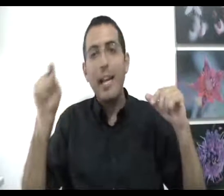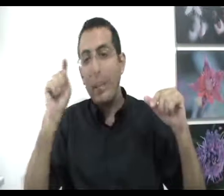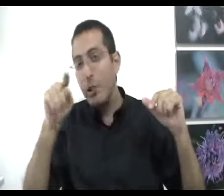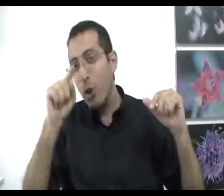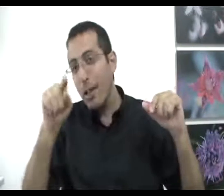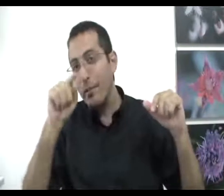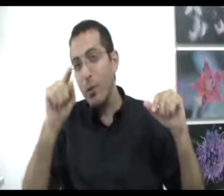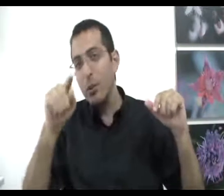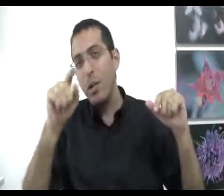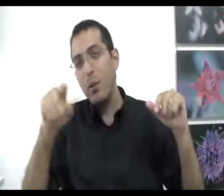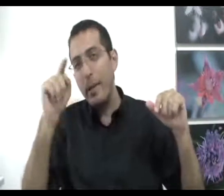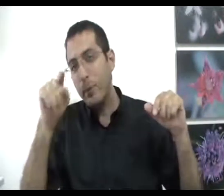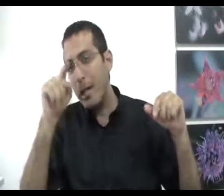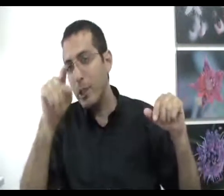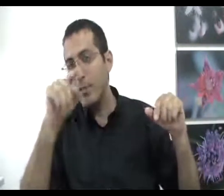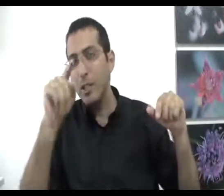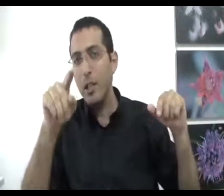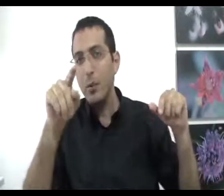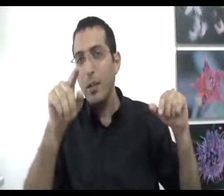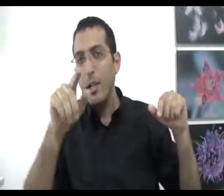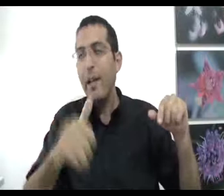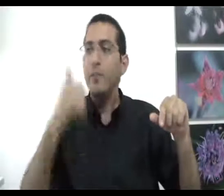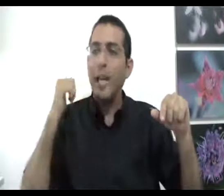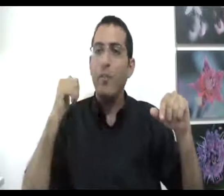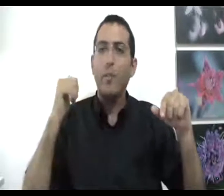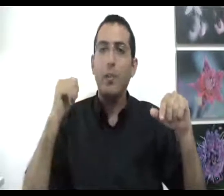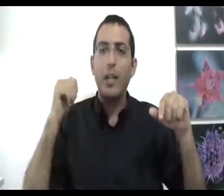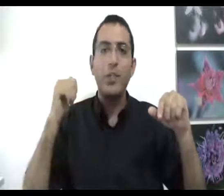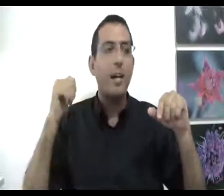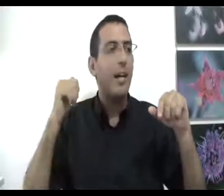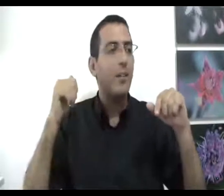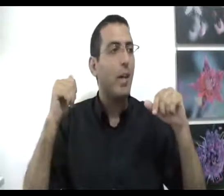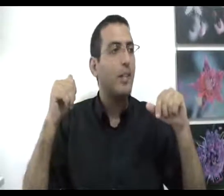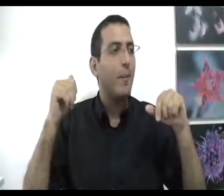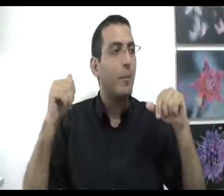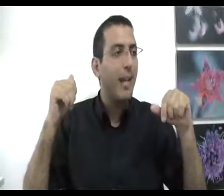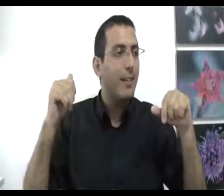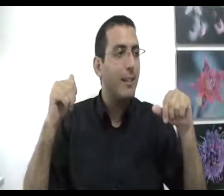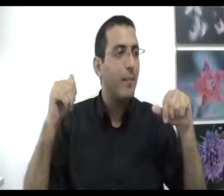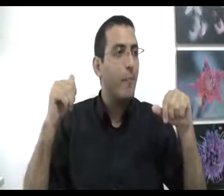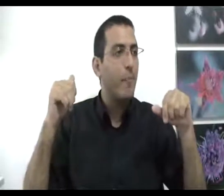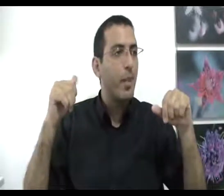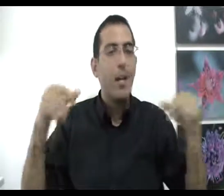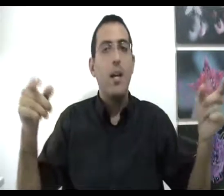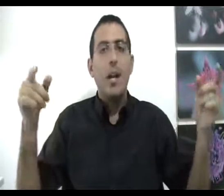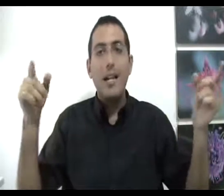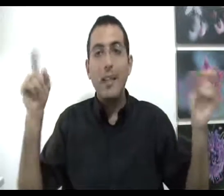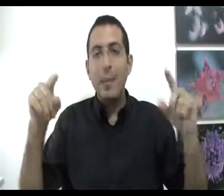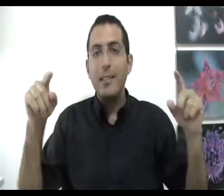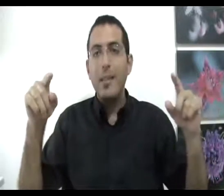איך מתוך הטיעון שלו, איך מתוך החשיבה שלו אפשר להוביל אותו לחשיבה אחרת או לחשיבה מדוגדת עכשיו בעצם